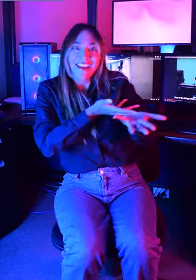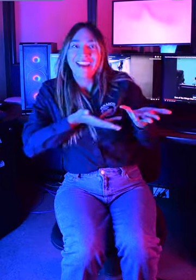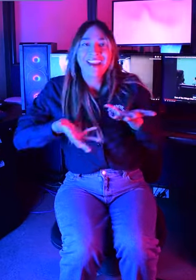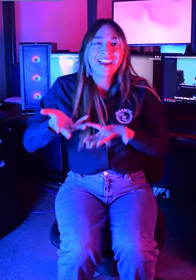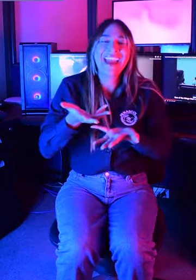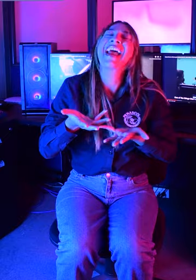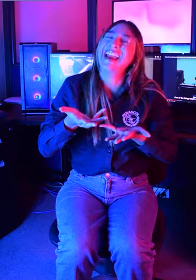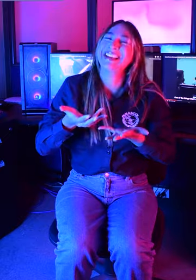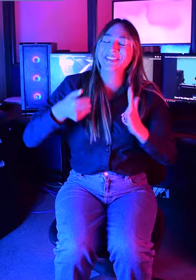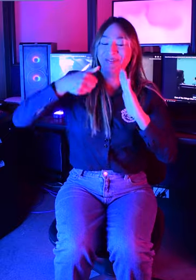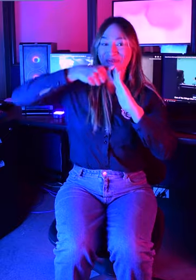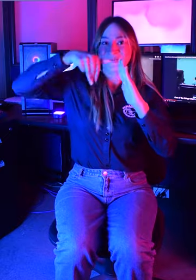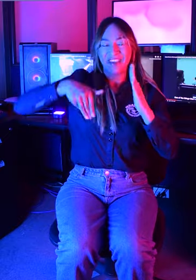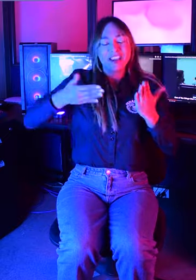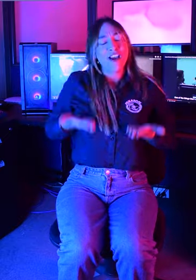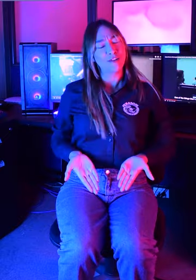e impulsar nuevos talentos.